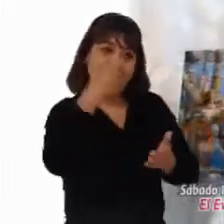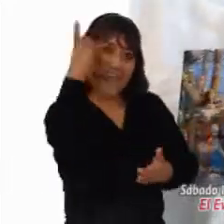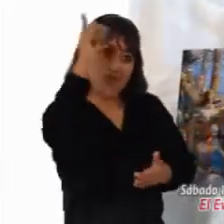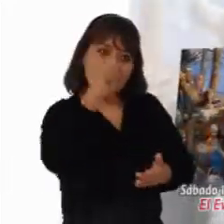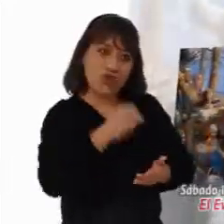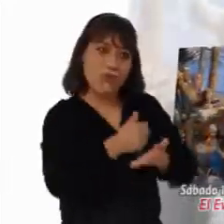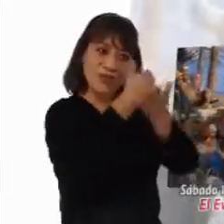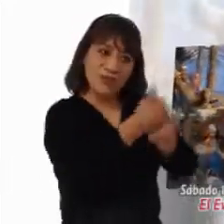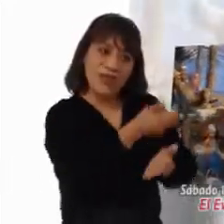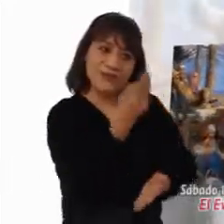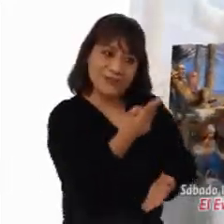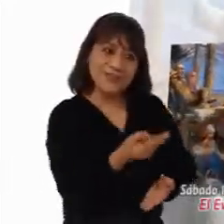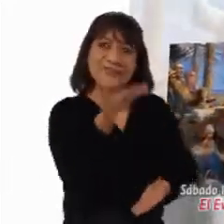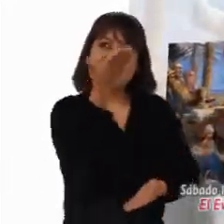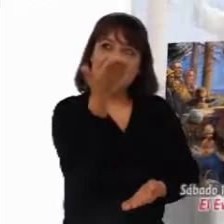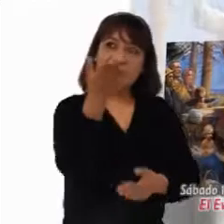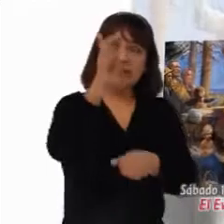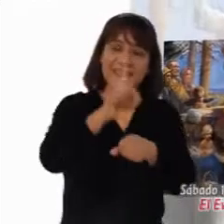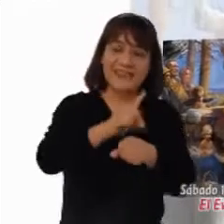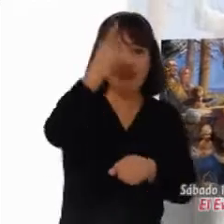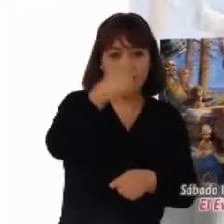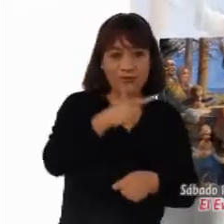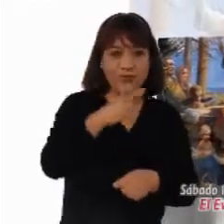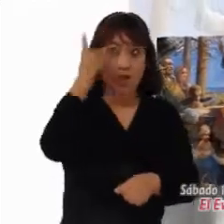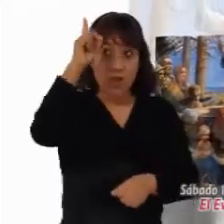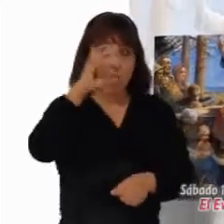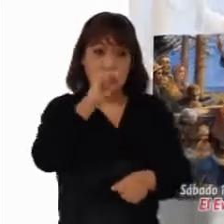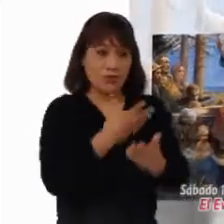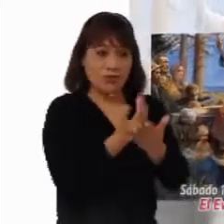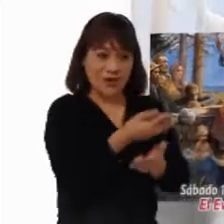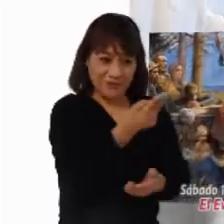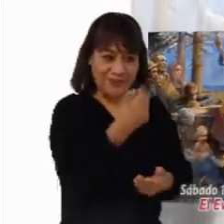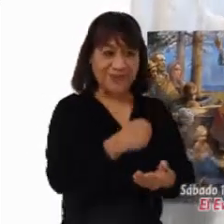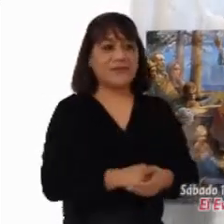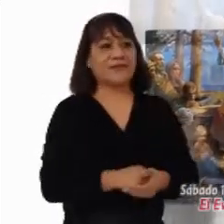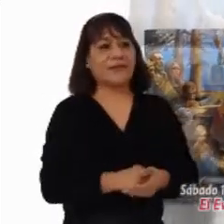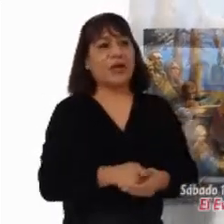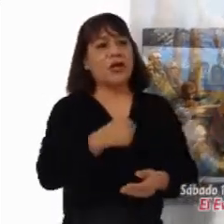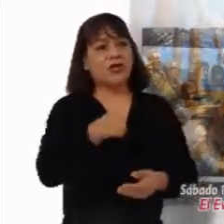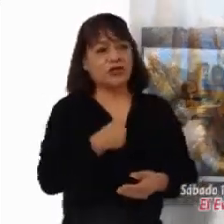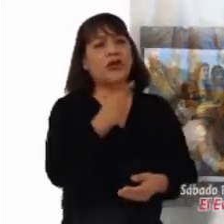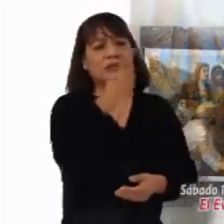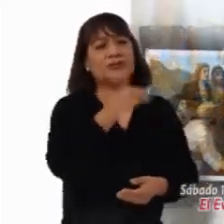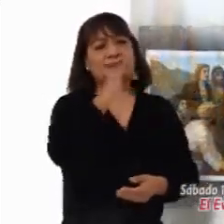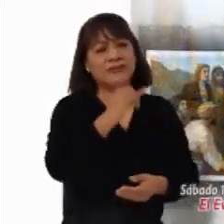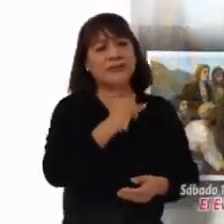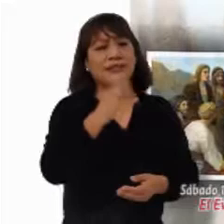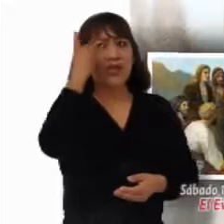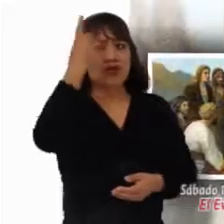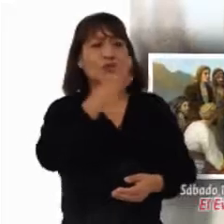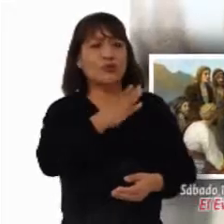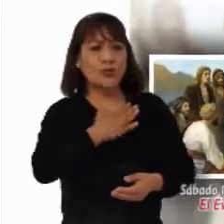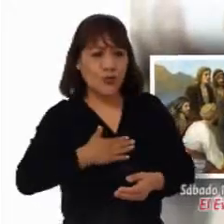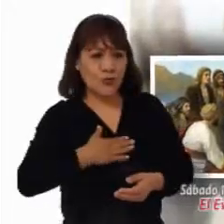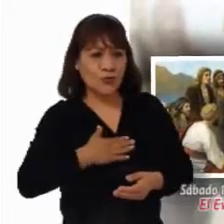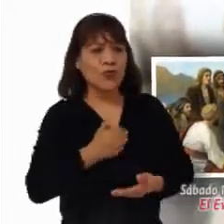que claman a él día y noche, y que los hará esperar? Yo les digo que les hará justicia sin tardar,